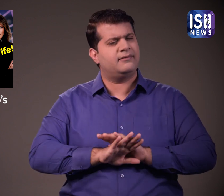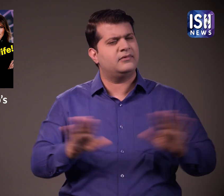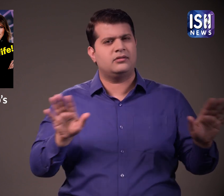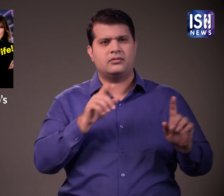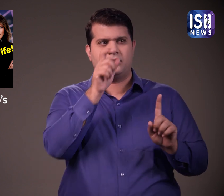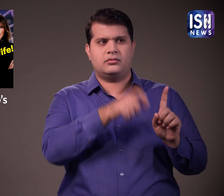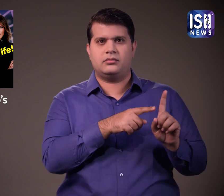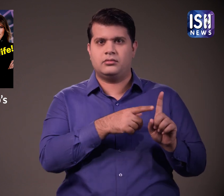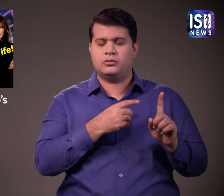अश्चर्य जनक